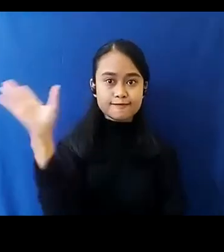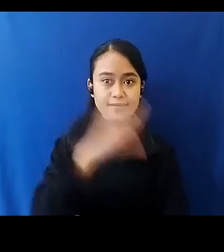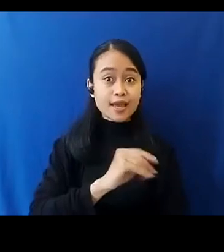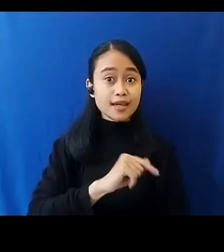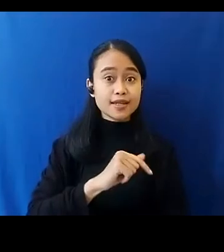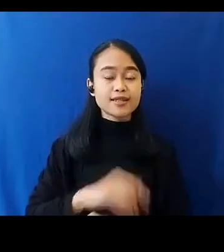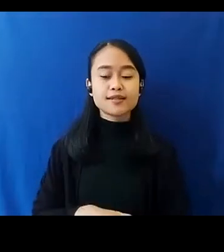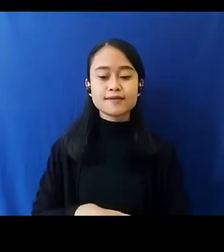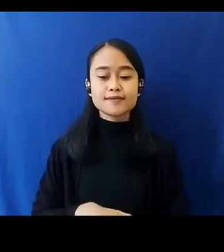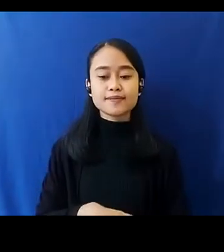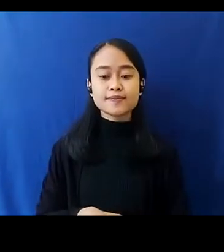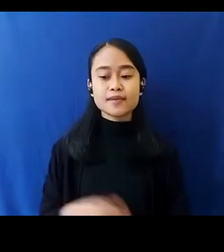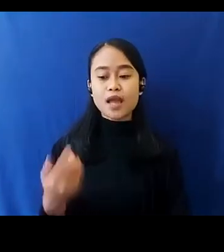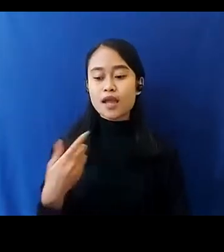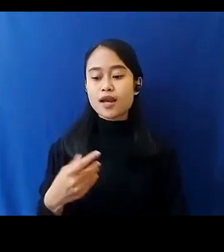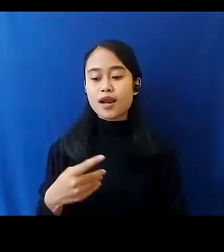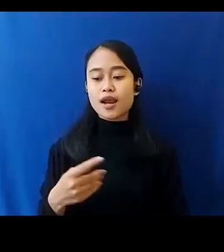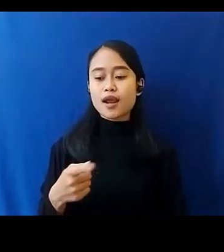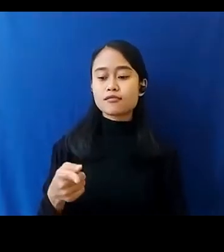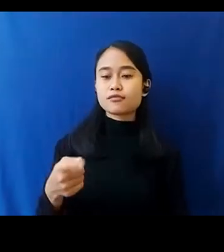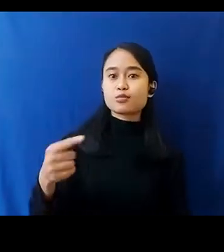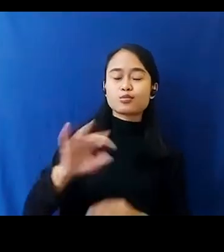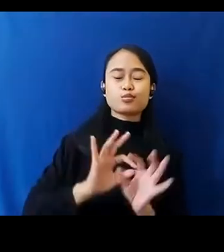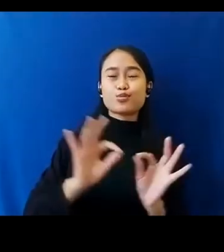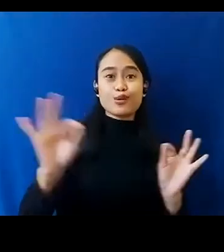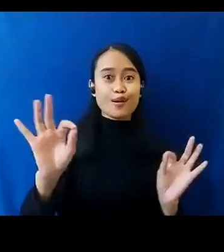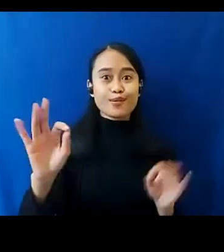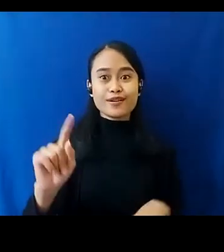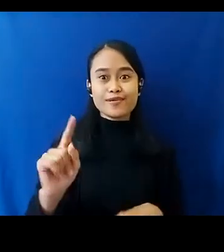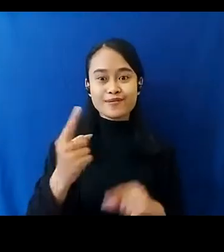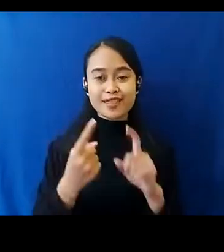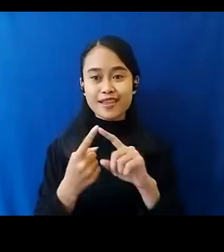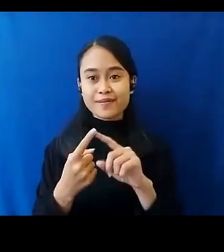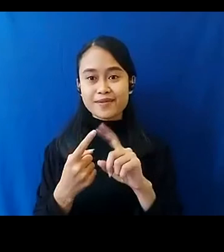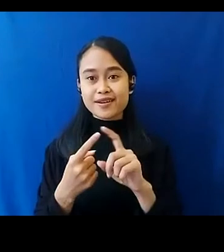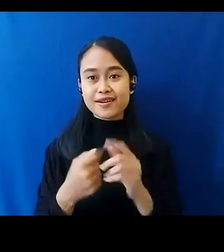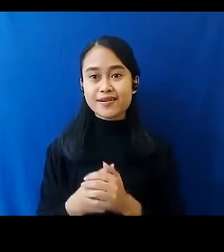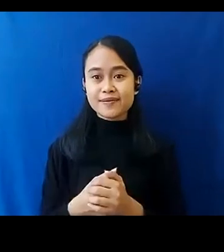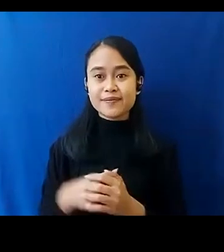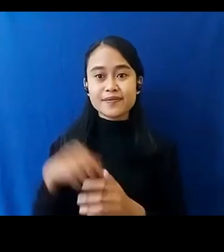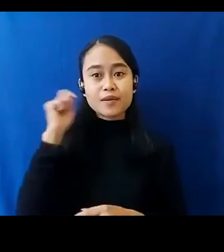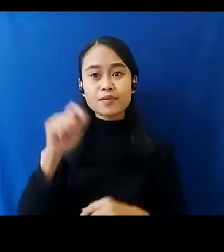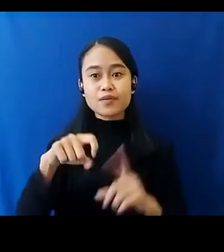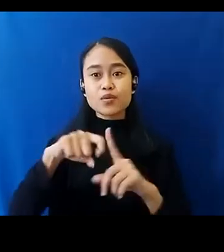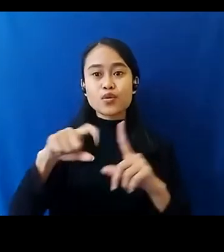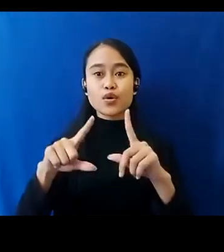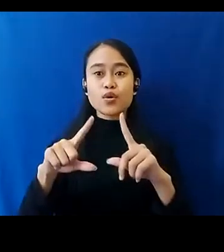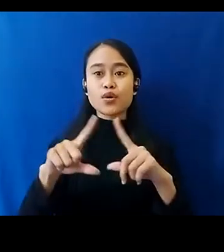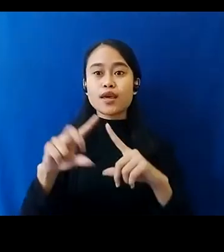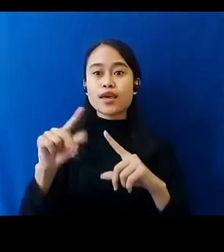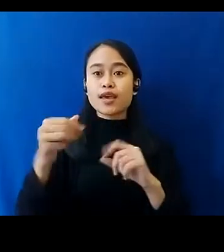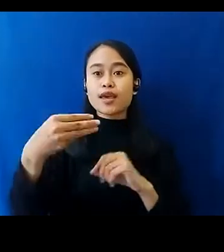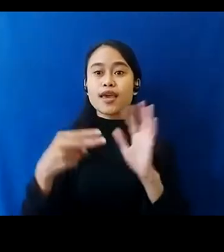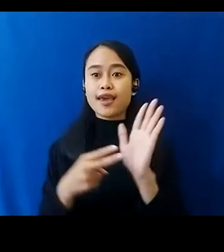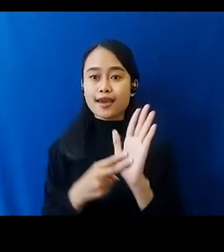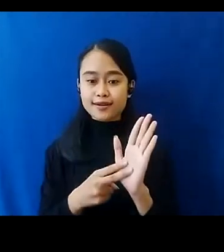Kedatangan Tamu Jauh Kebetulan Yang pertama Narasumber Kita Adalah Ibu Karen Flanagan AM